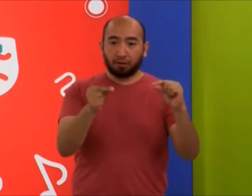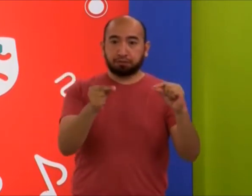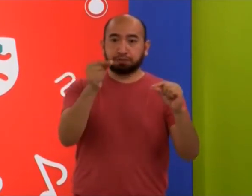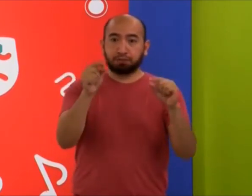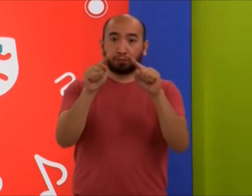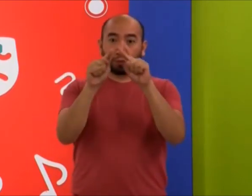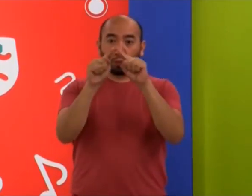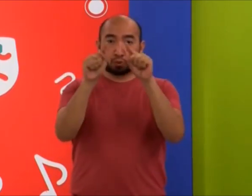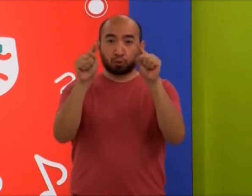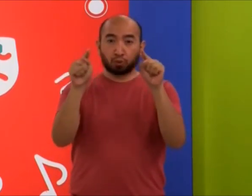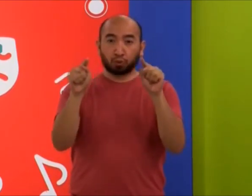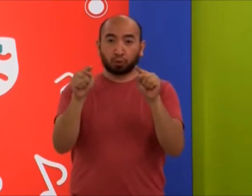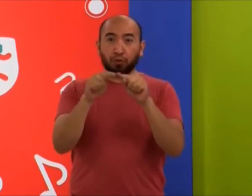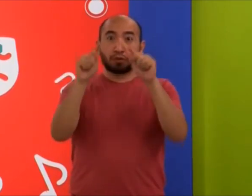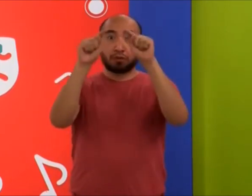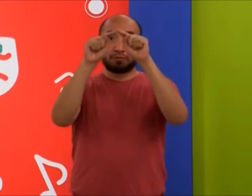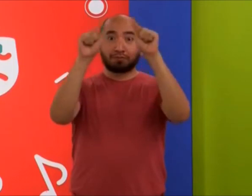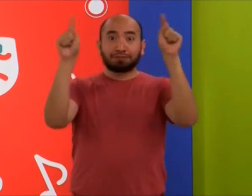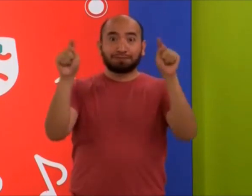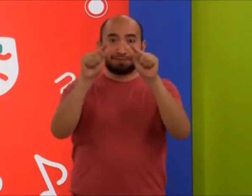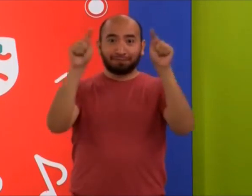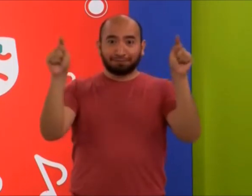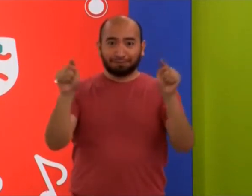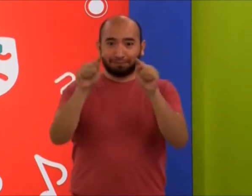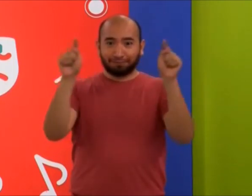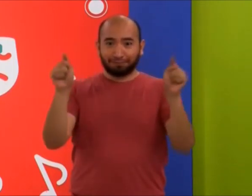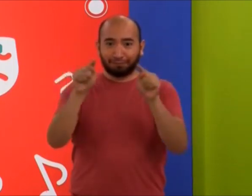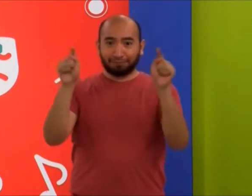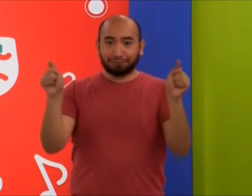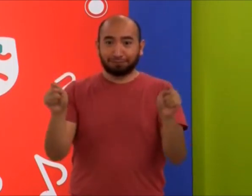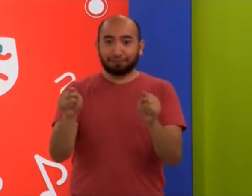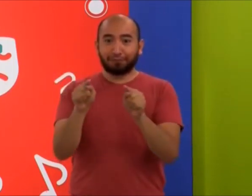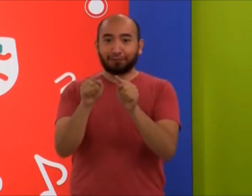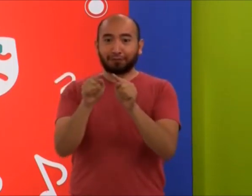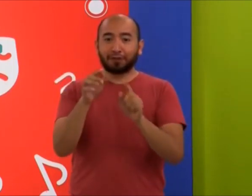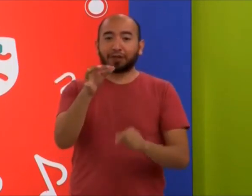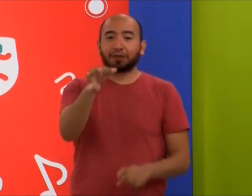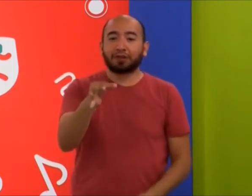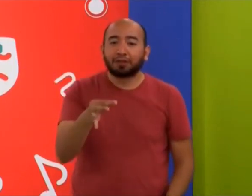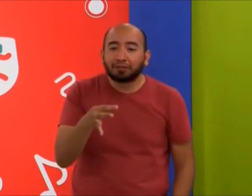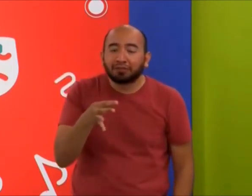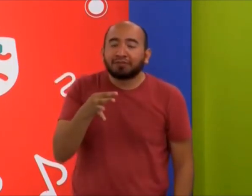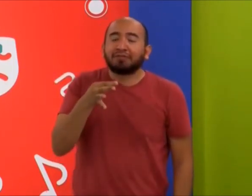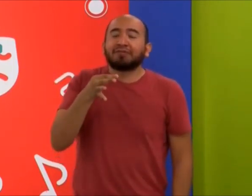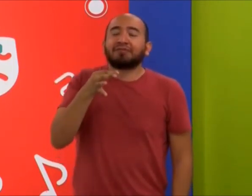No creo que ya sé cuál es esa. sé cuál es